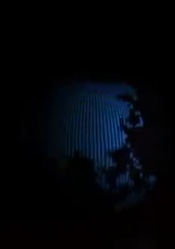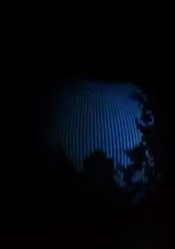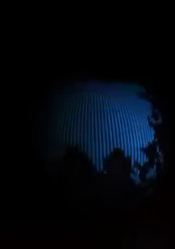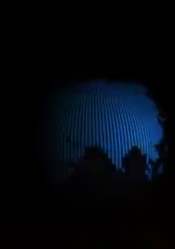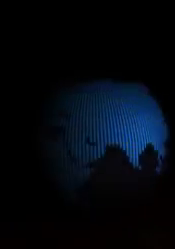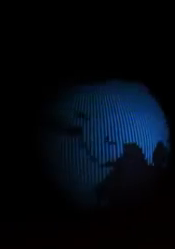¡Gracias